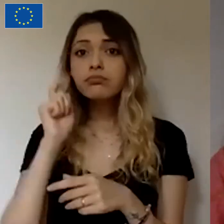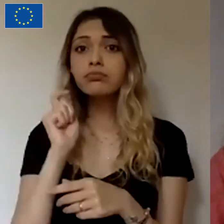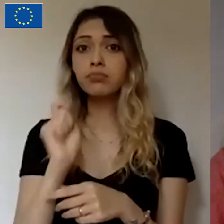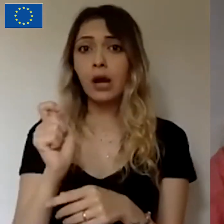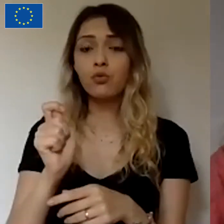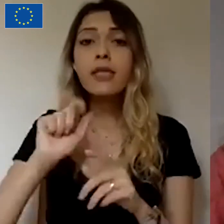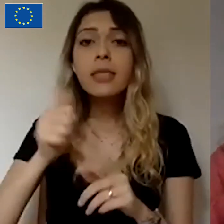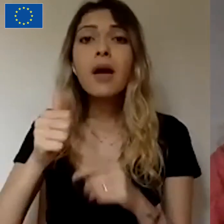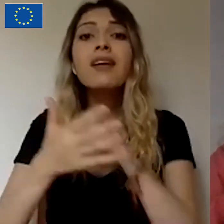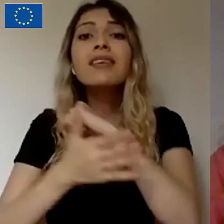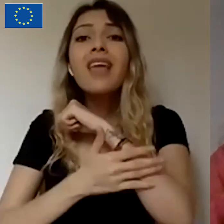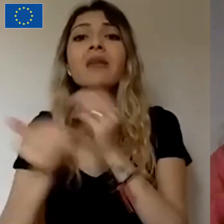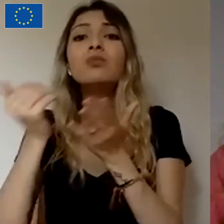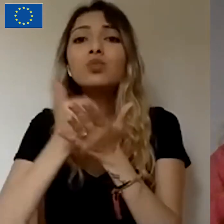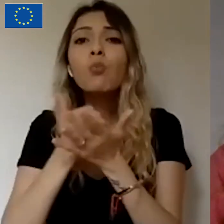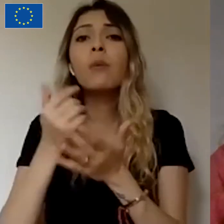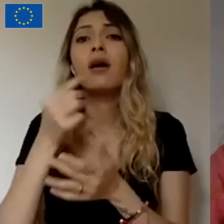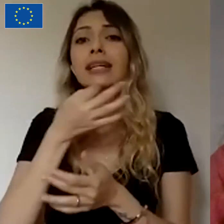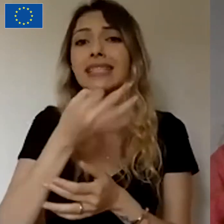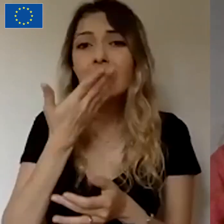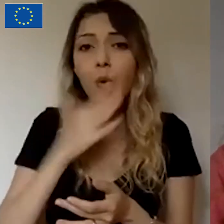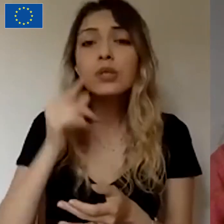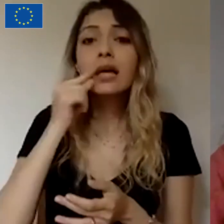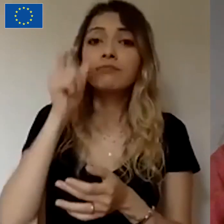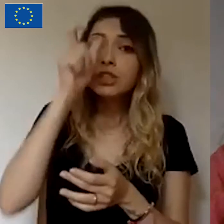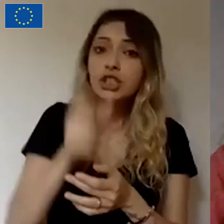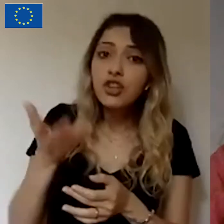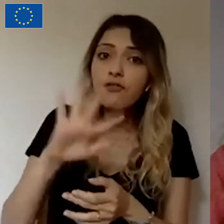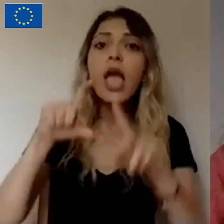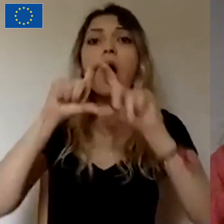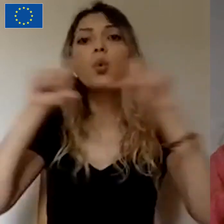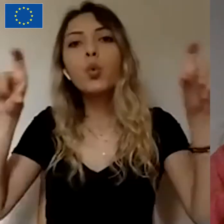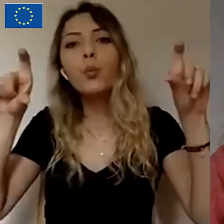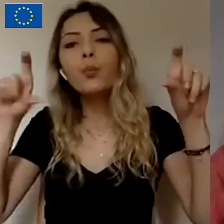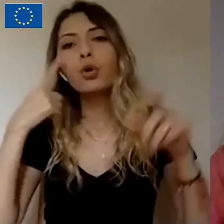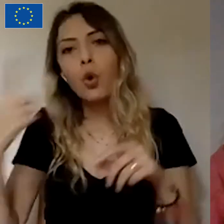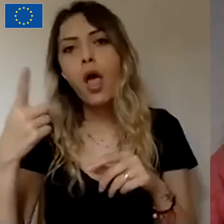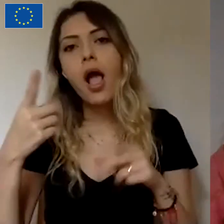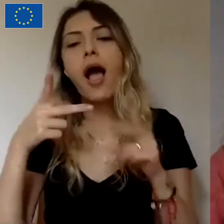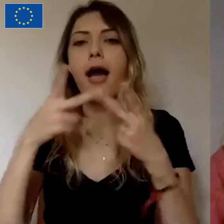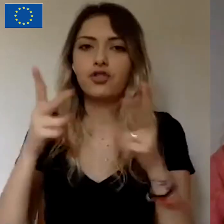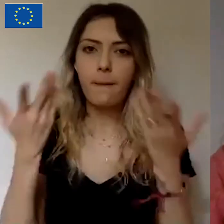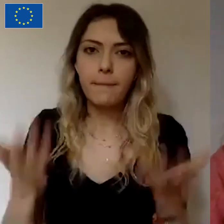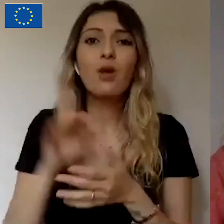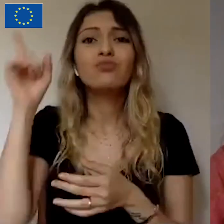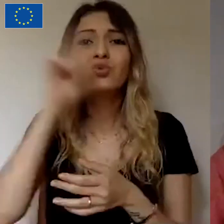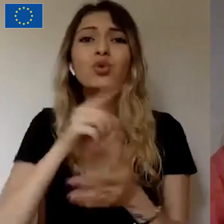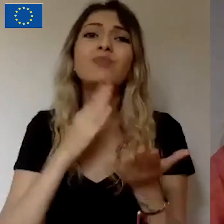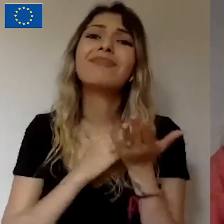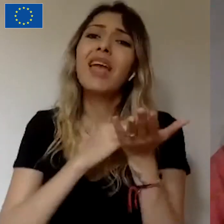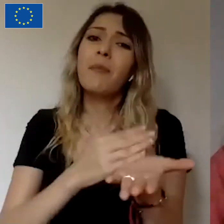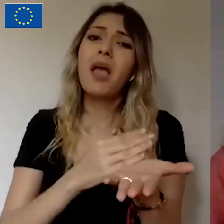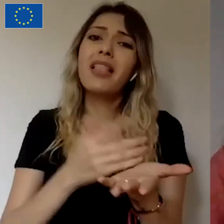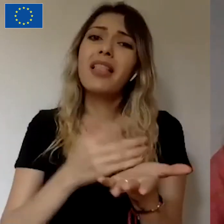izni yoksa, birey veya şirket olarak proje açabiliyorlar. Çünkü mevzuatta bu böyle, üçüncü